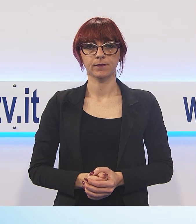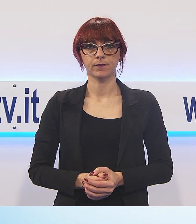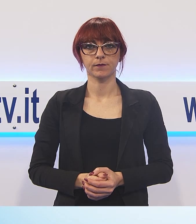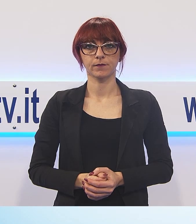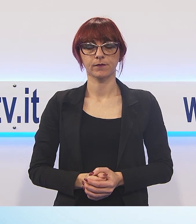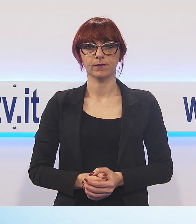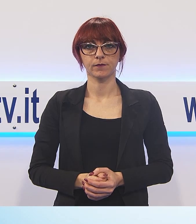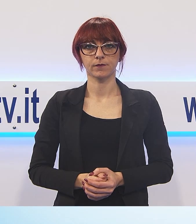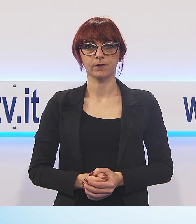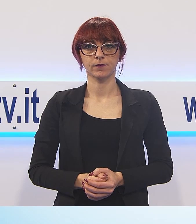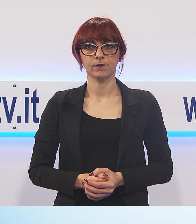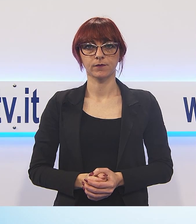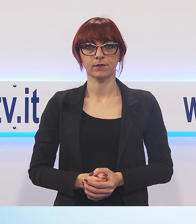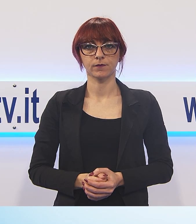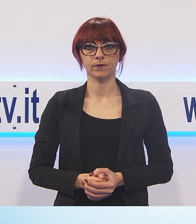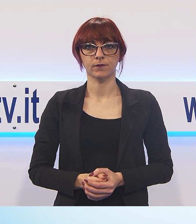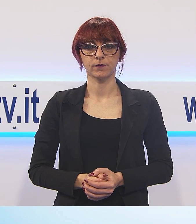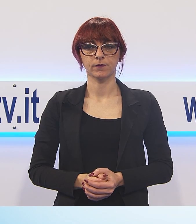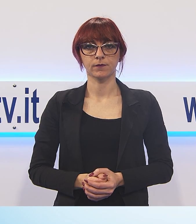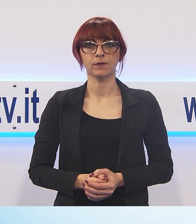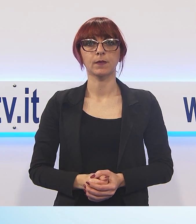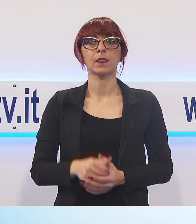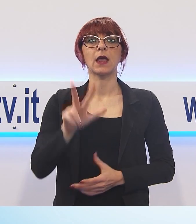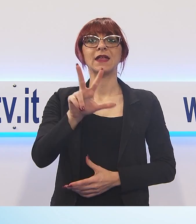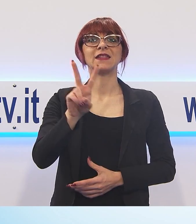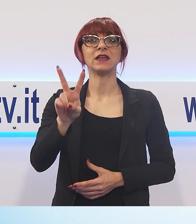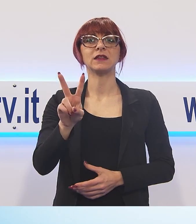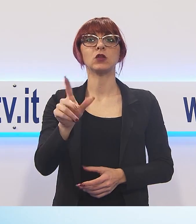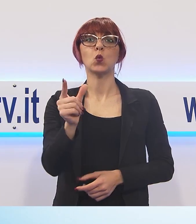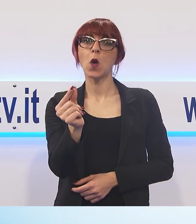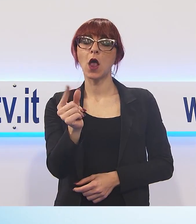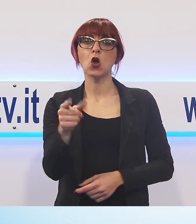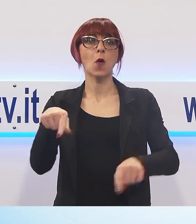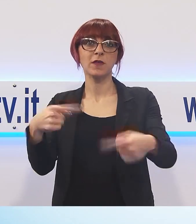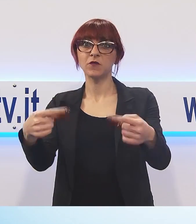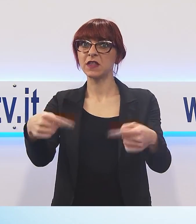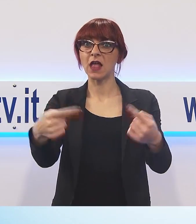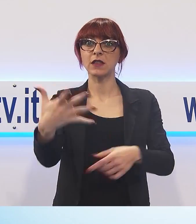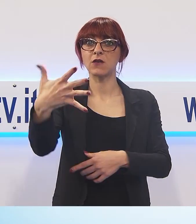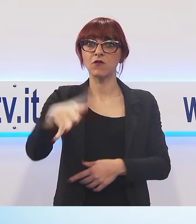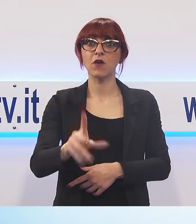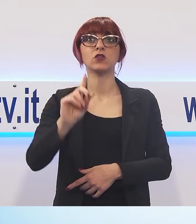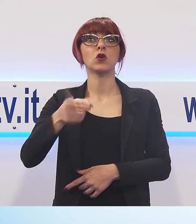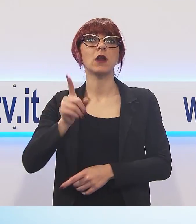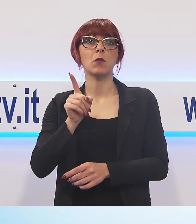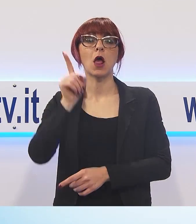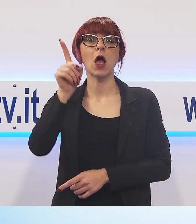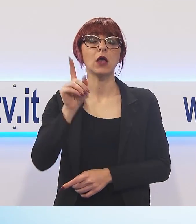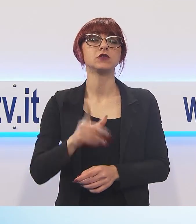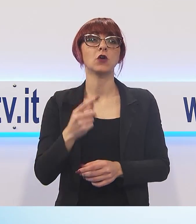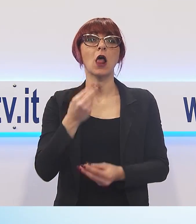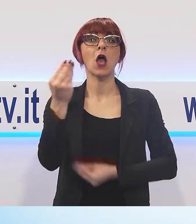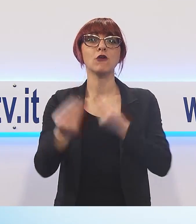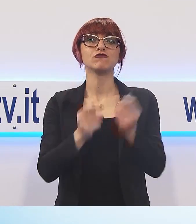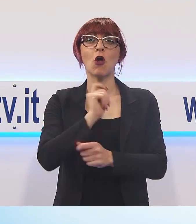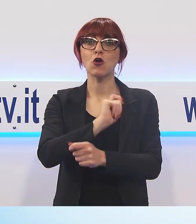I big della briscola in Alta Garfagnana, 32 le coppie che si sono sfidate a Grammolazzo per il titolo italiano di uno dei giochi di carte